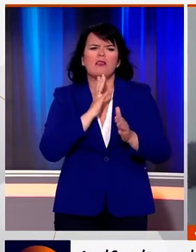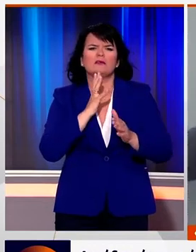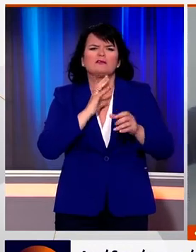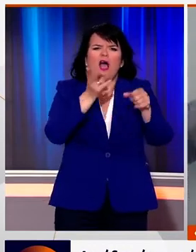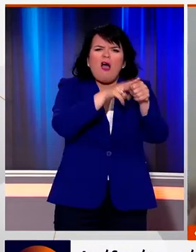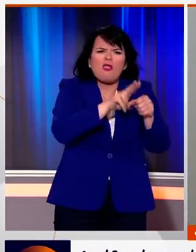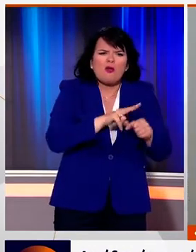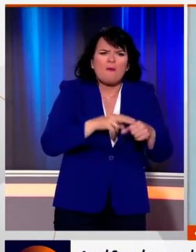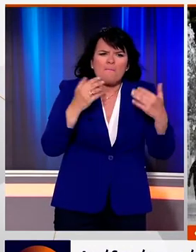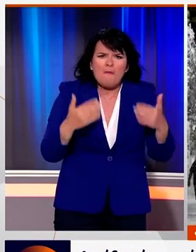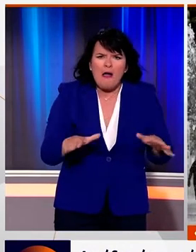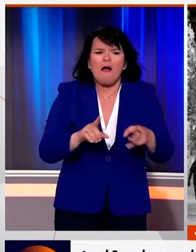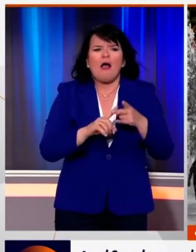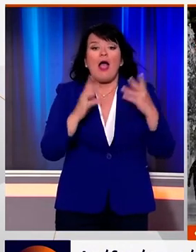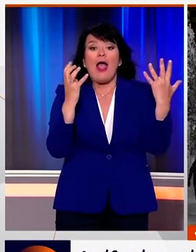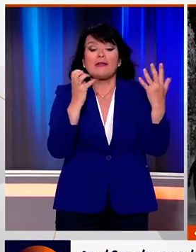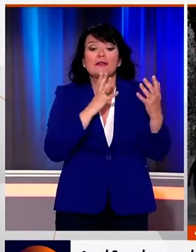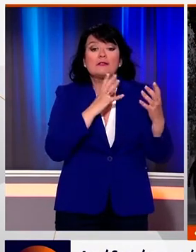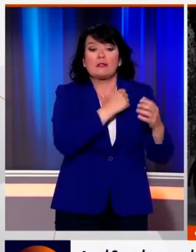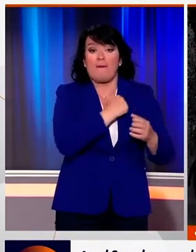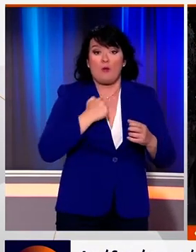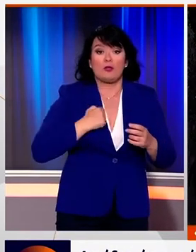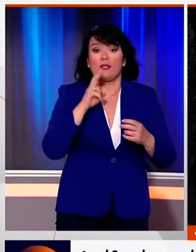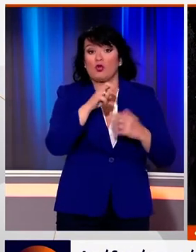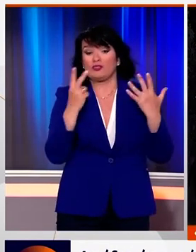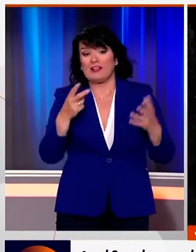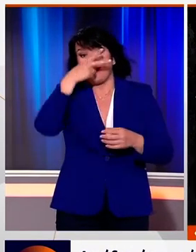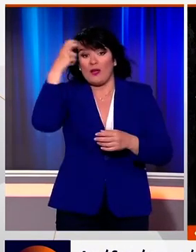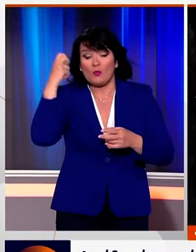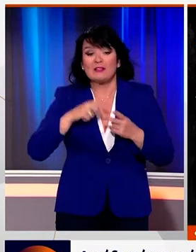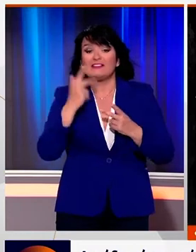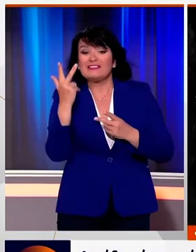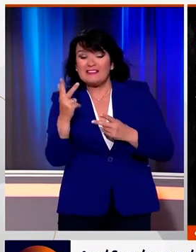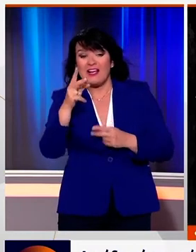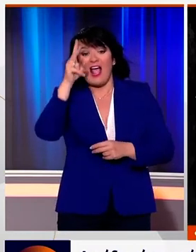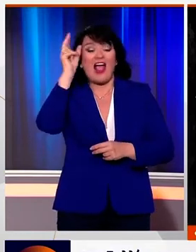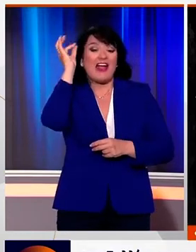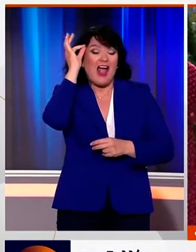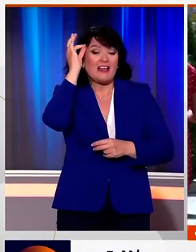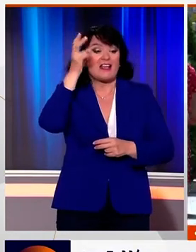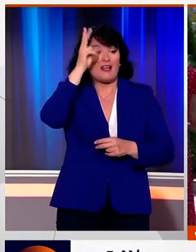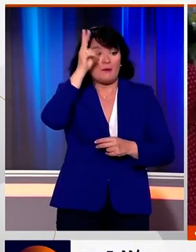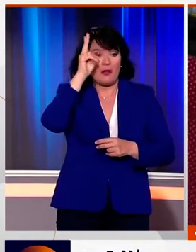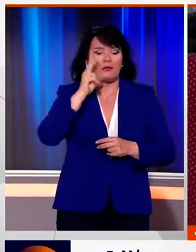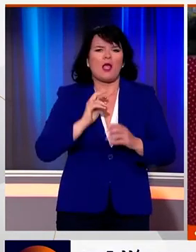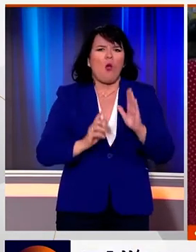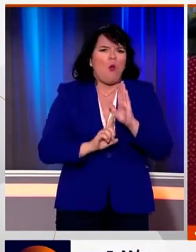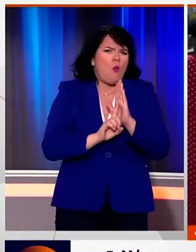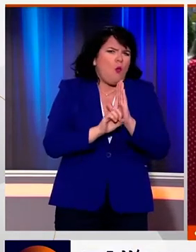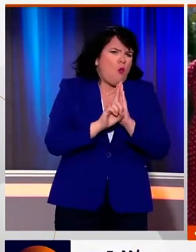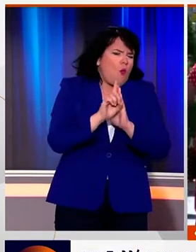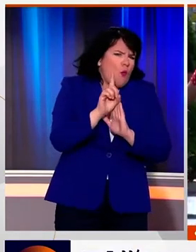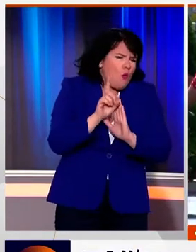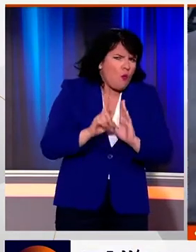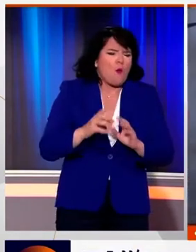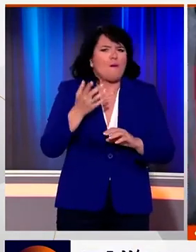έχασαν τη ζωή τους από τον καύσωνα στην Ευρώπη. 90 είναι νεκροί στην Πολωνία 27 στη Λιθουανία ενώ 3 ήταν νεκροί στη Γαλλία και στη Γερμανία. Στο αποκορύφωμα του θα φτάσει